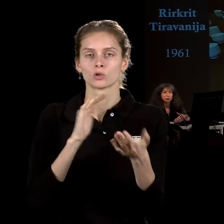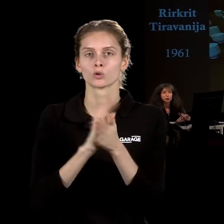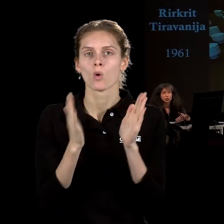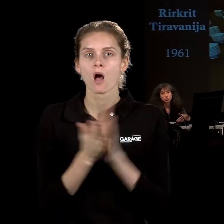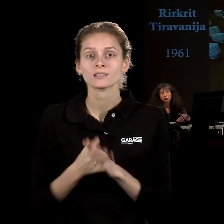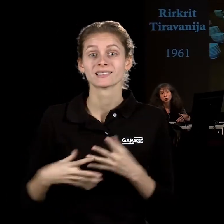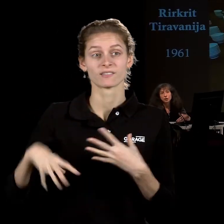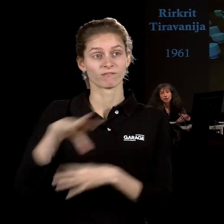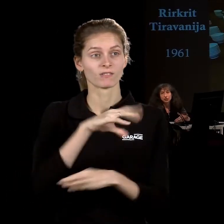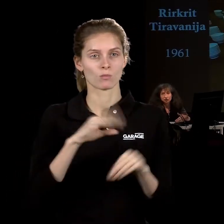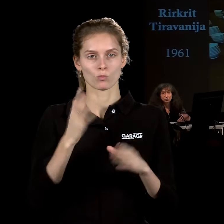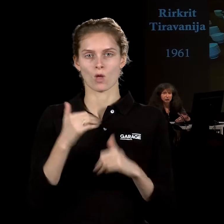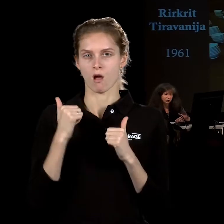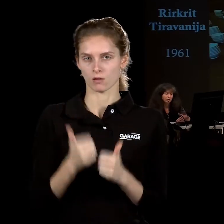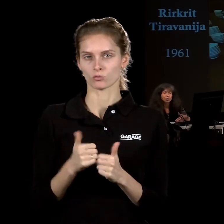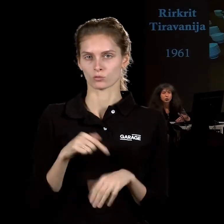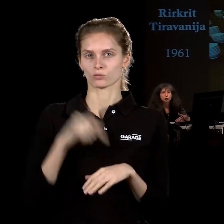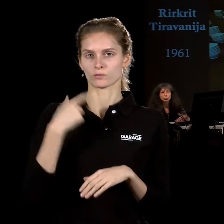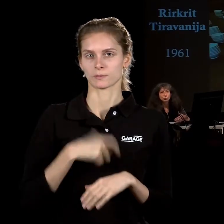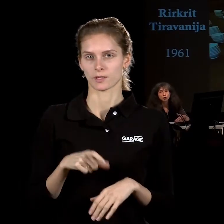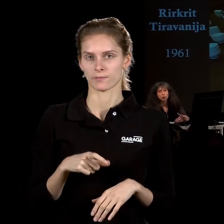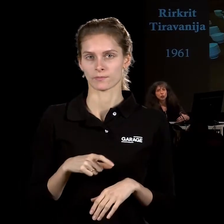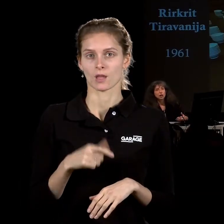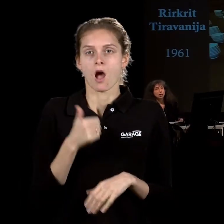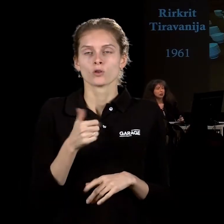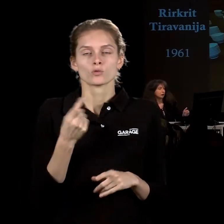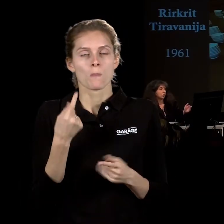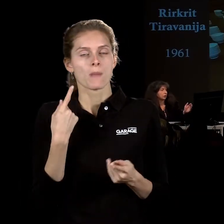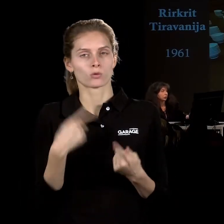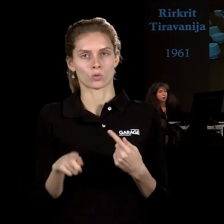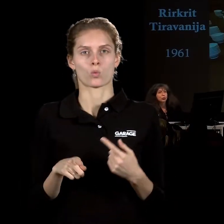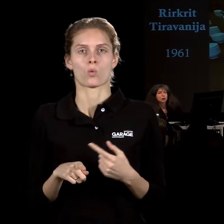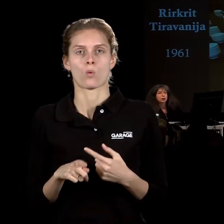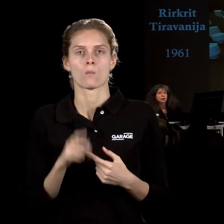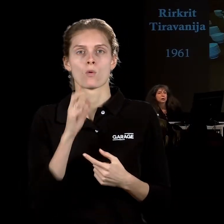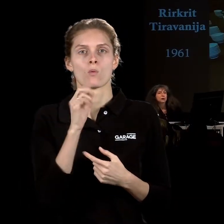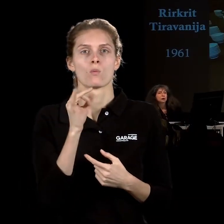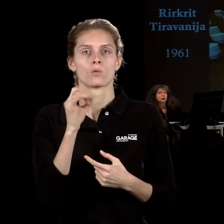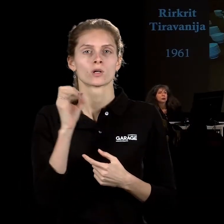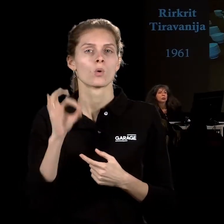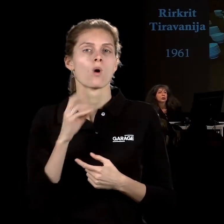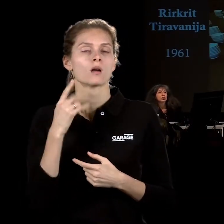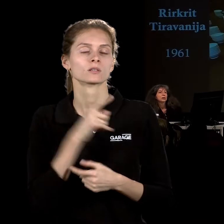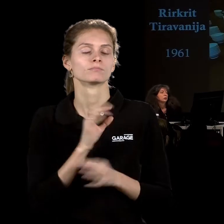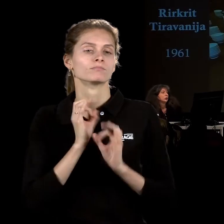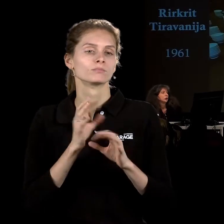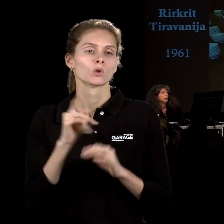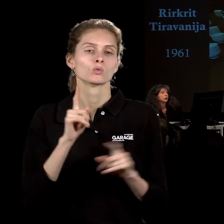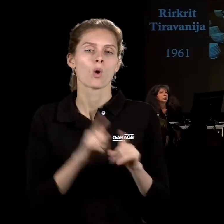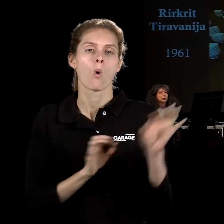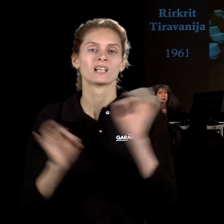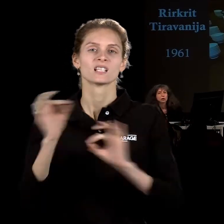нам всем будет хорошо. И хорошо по-другому. Бурило, когда он описывает, что такое эстетика